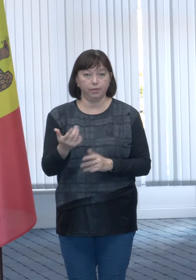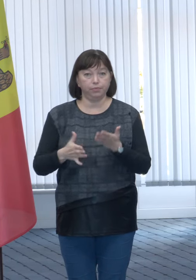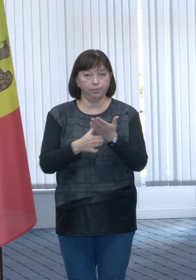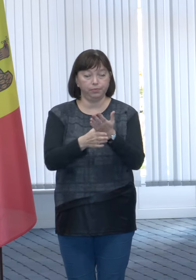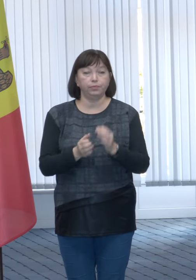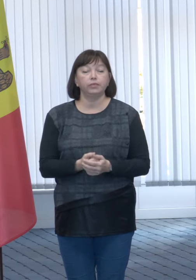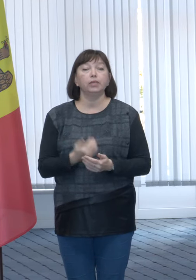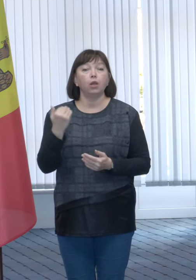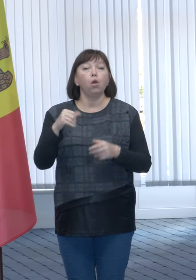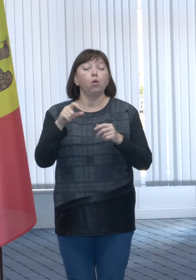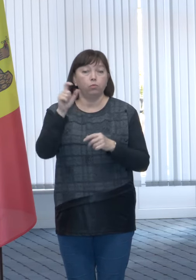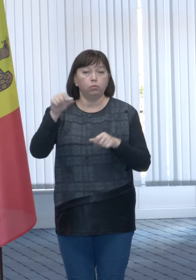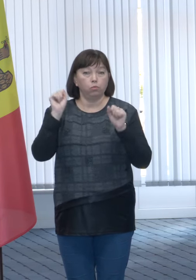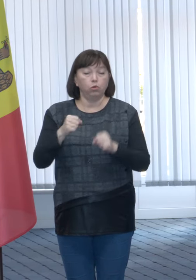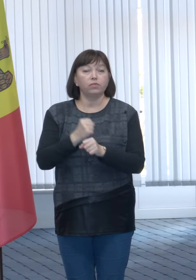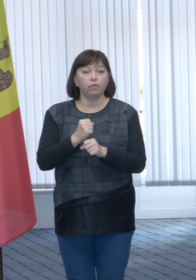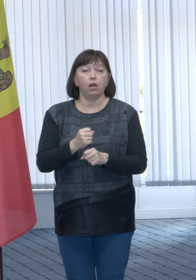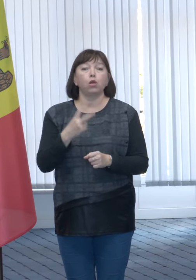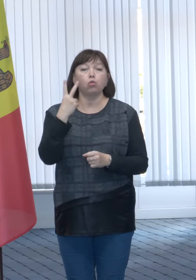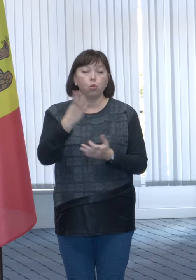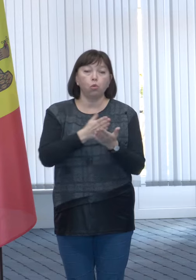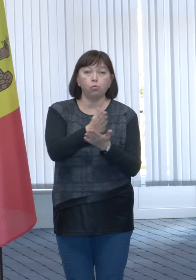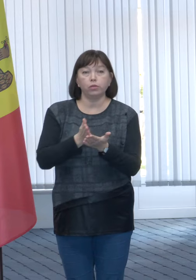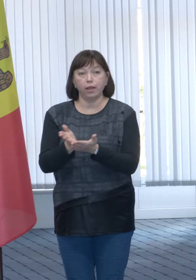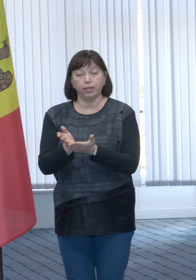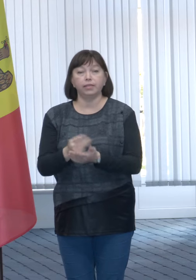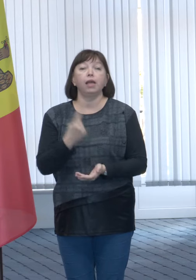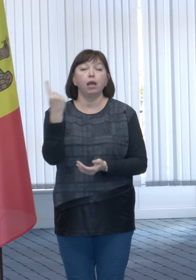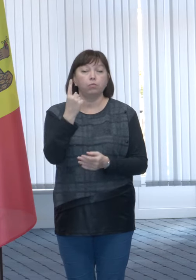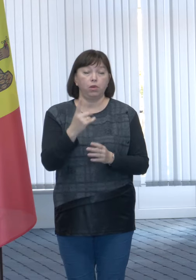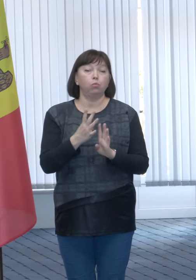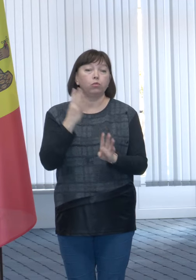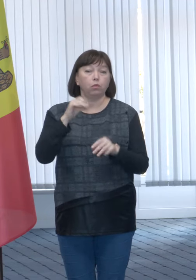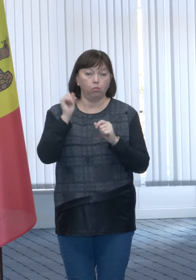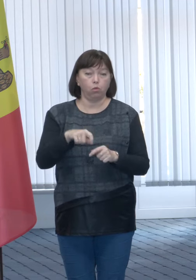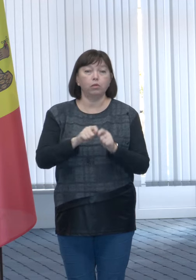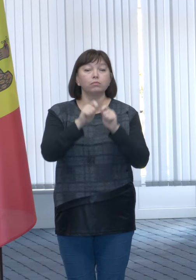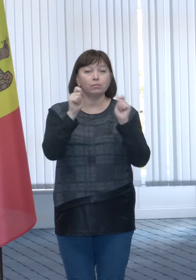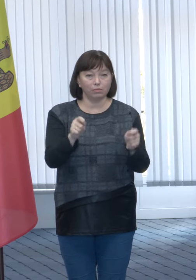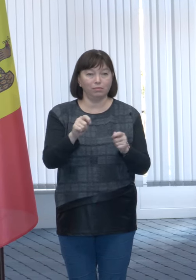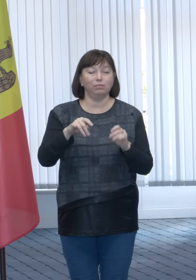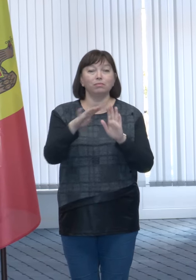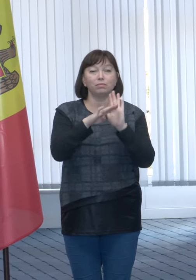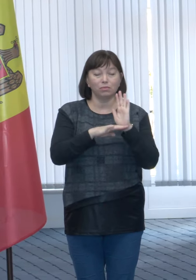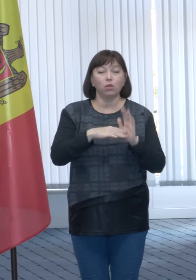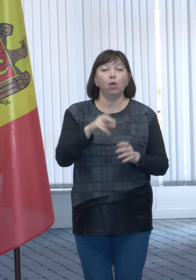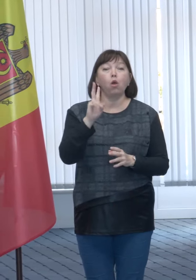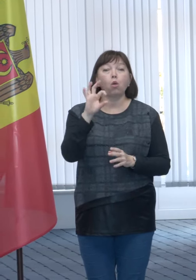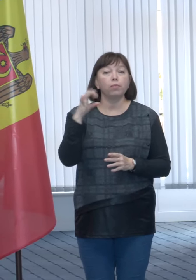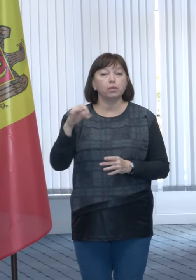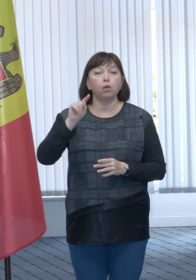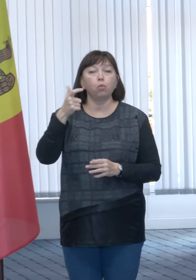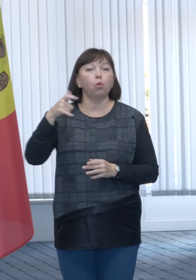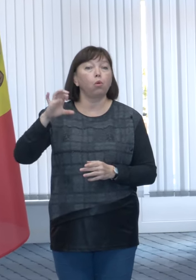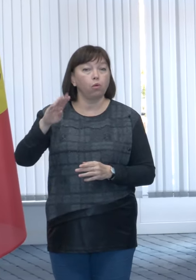Ei pot să facă acest lucru prin două modalități. În primul rând, poți accesezi portalul compensații.gov.md,